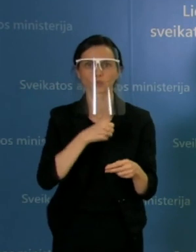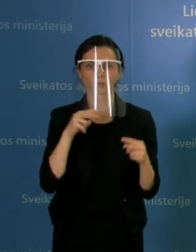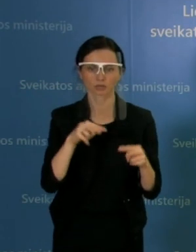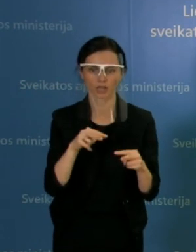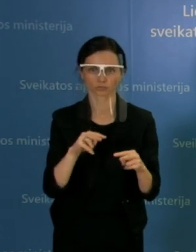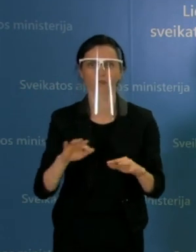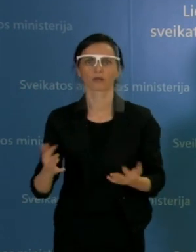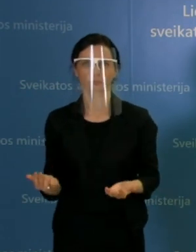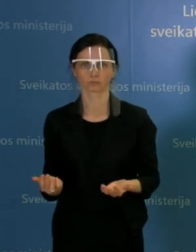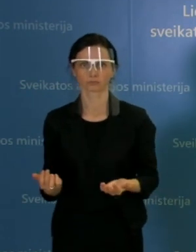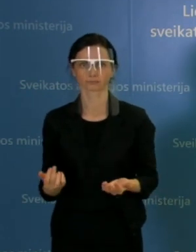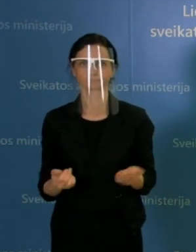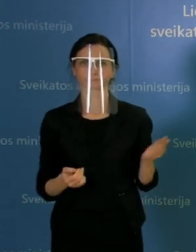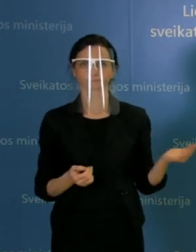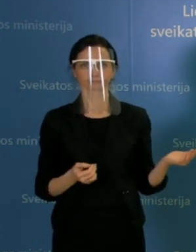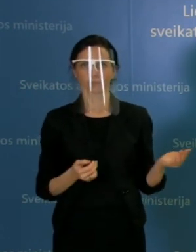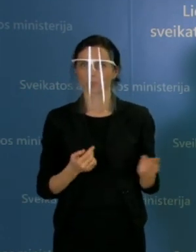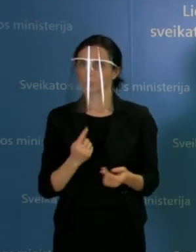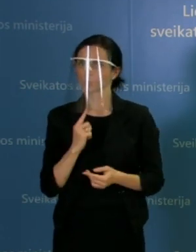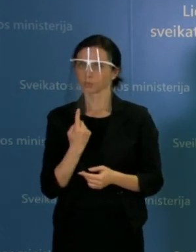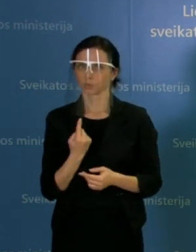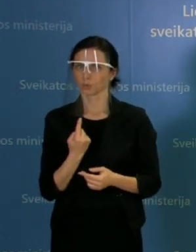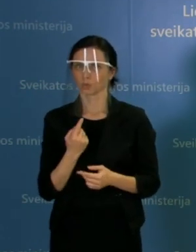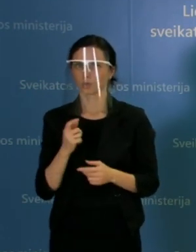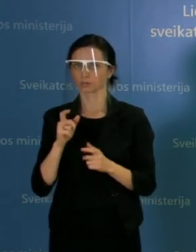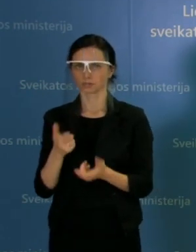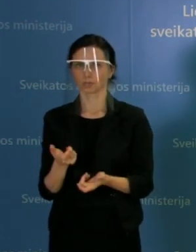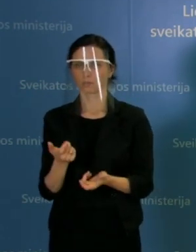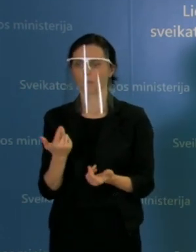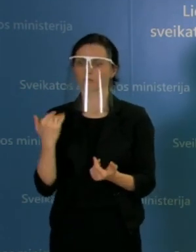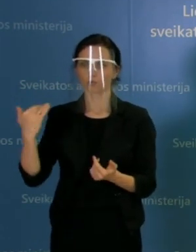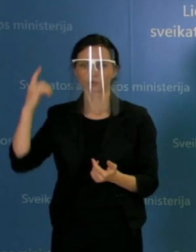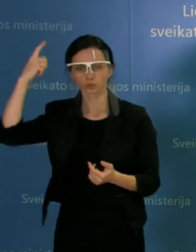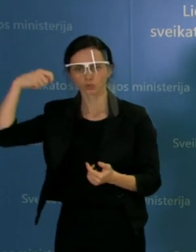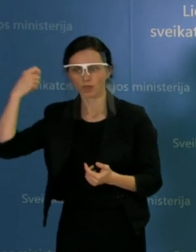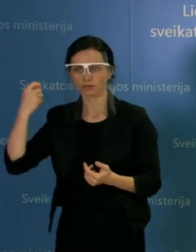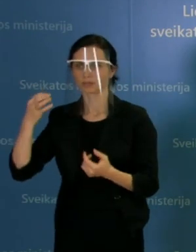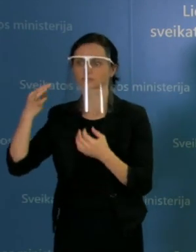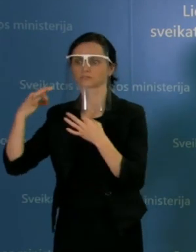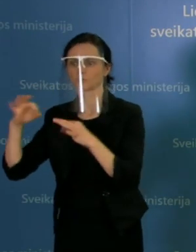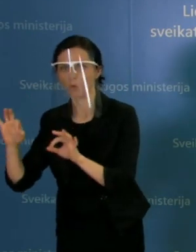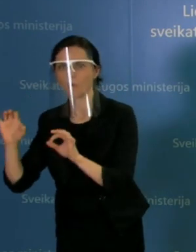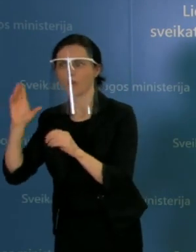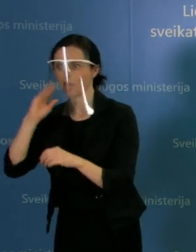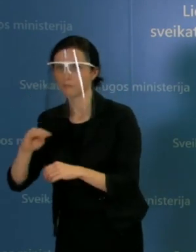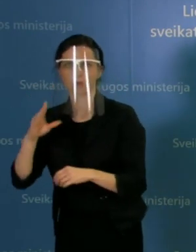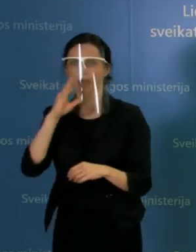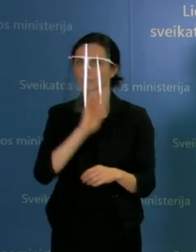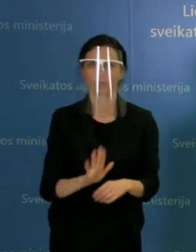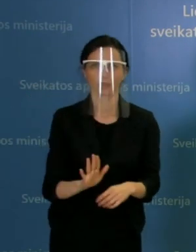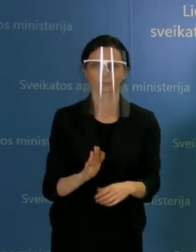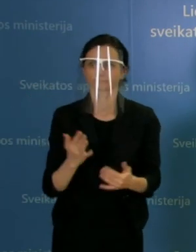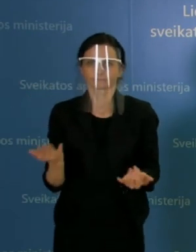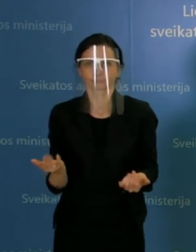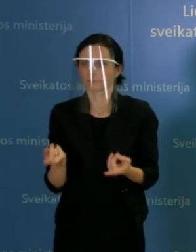Labai sudėtingas klausimas, ar jie galėtų ar negalėtų. Ir ką galėtų daryti, viskas matyti priklauso nuo situacijos.